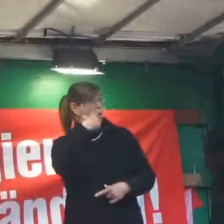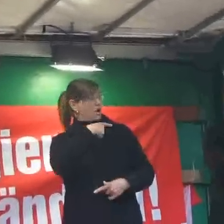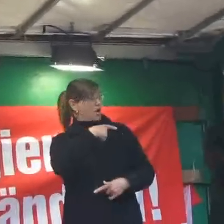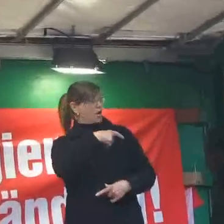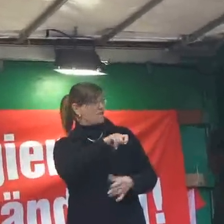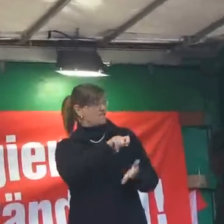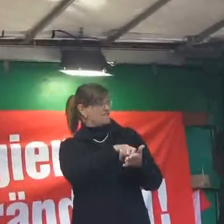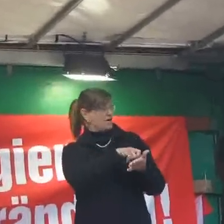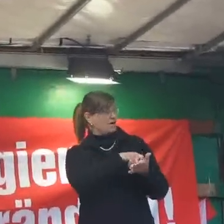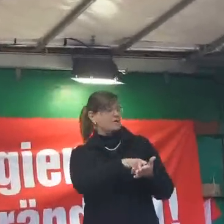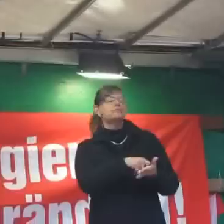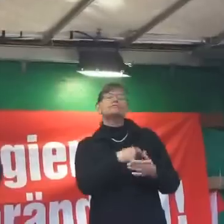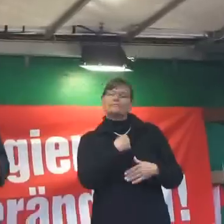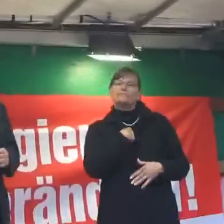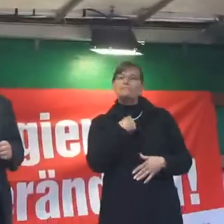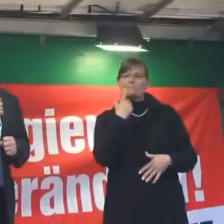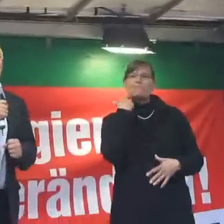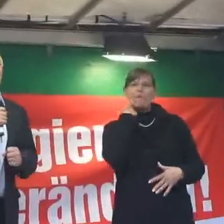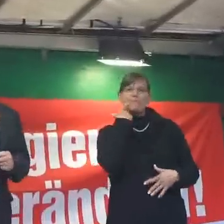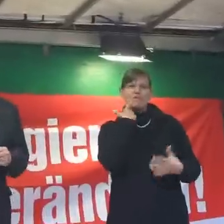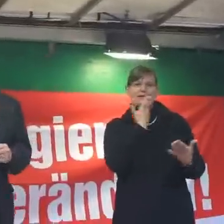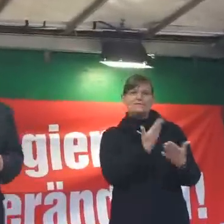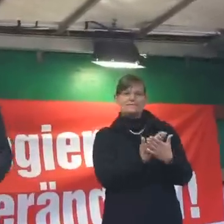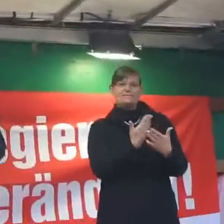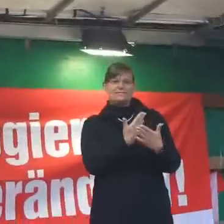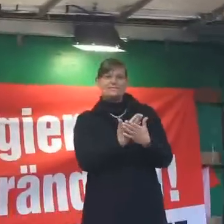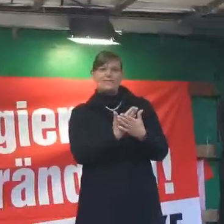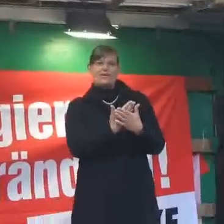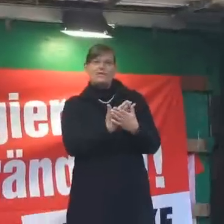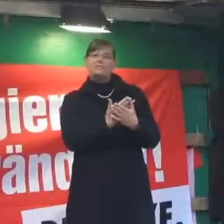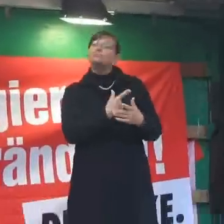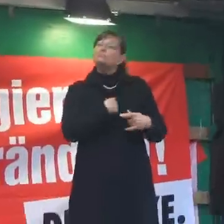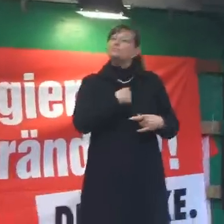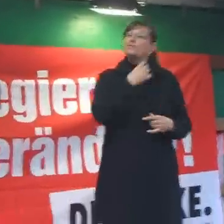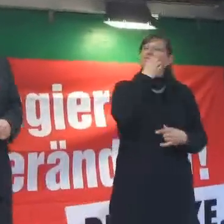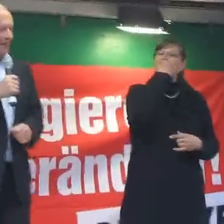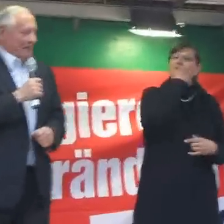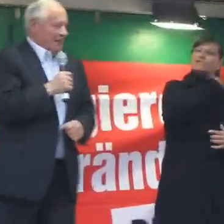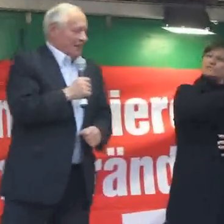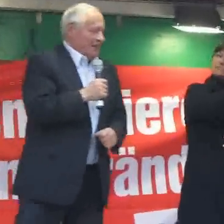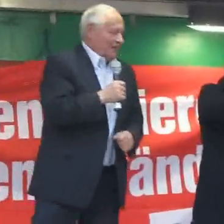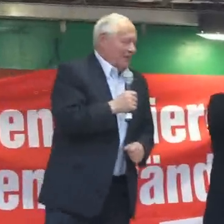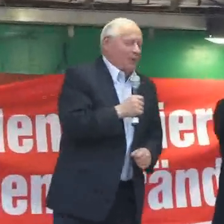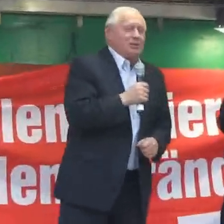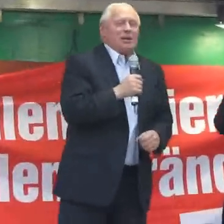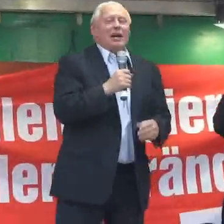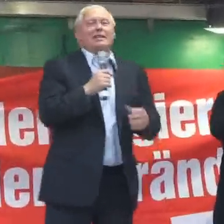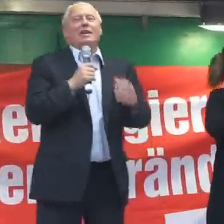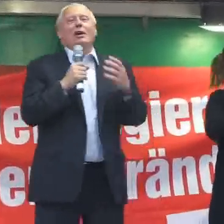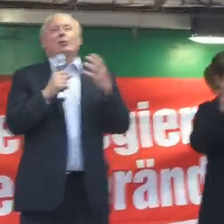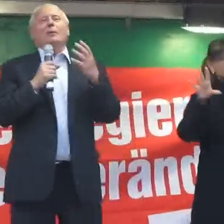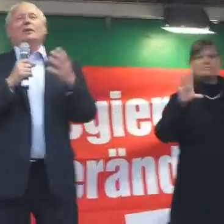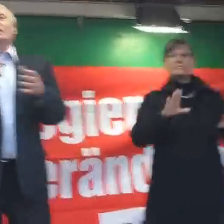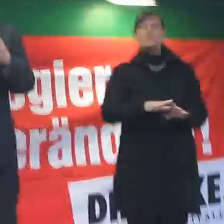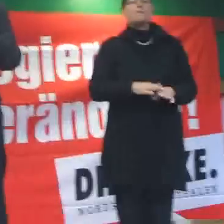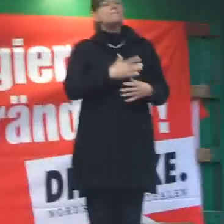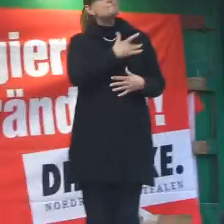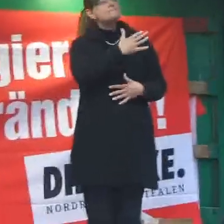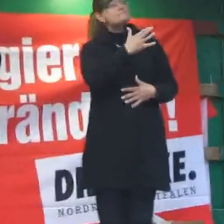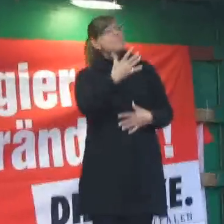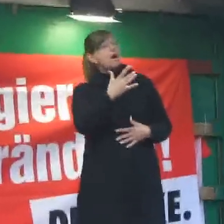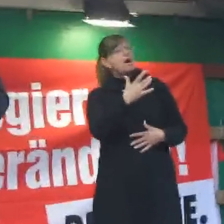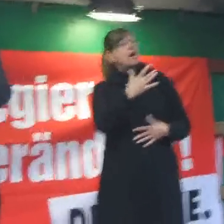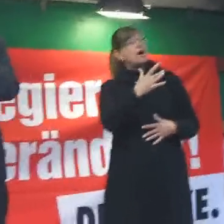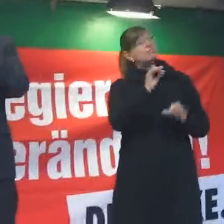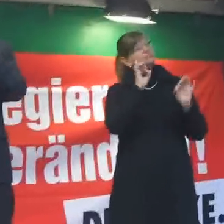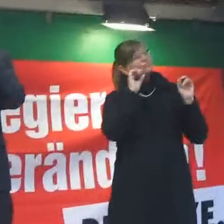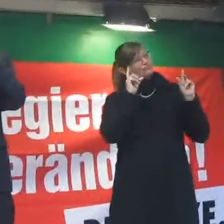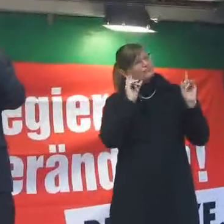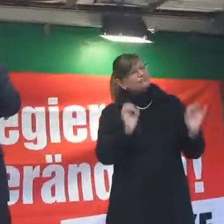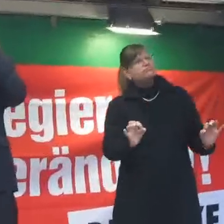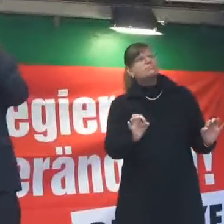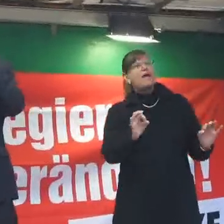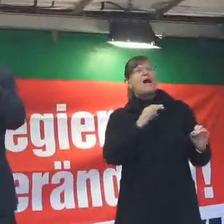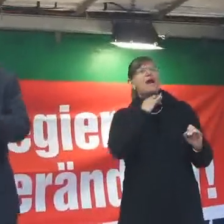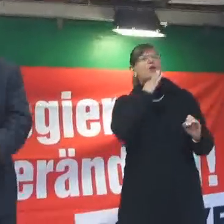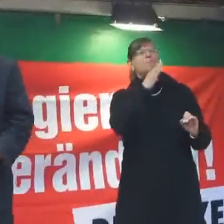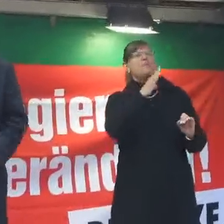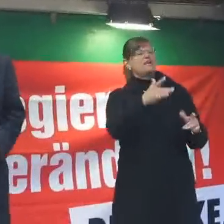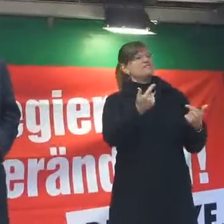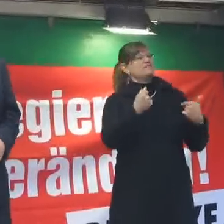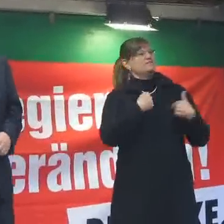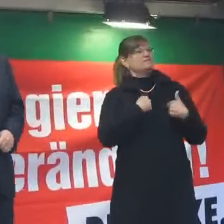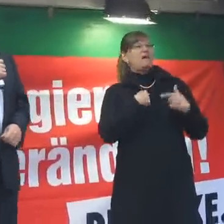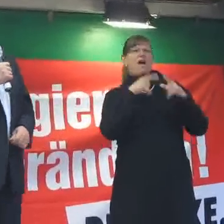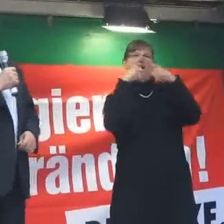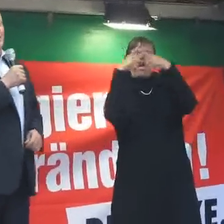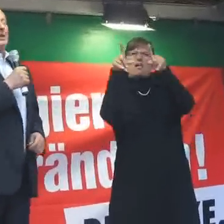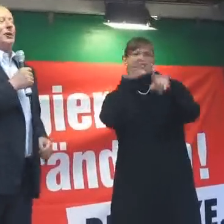Das will ich versuchen und ich will versuchen, Sie davon zu überzeugen. Ich will nämlich einige Argumente vortragen, die die anderen Parteien nicht